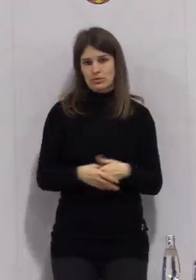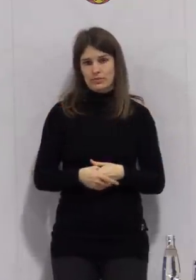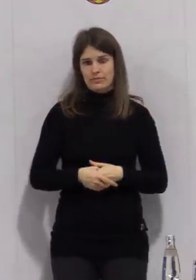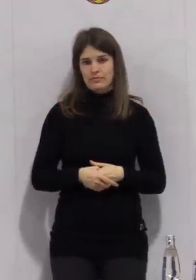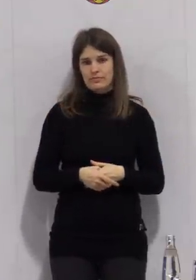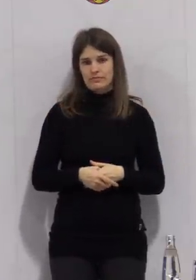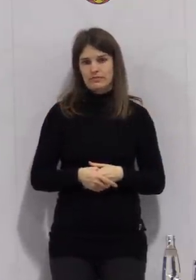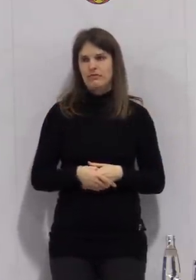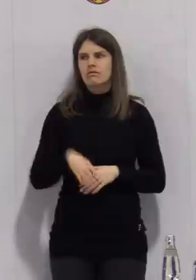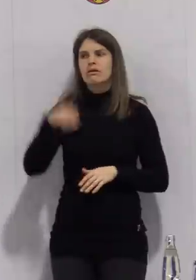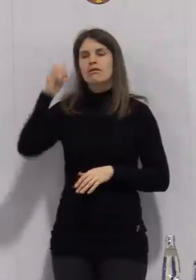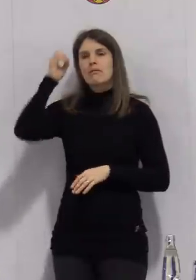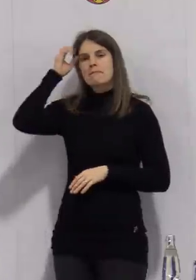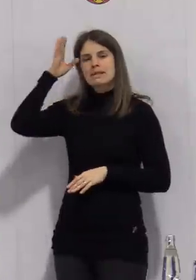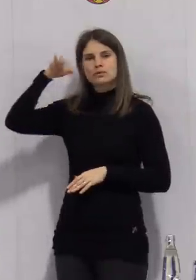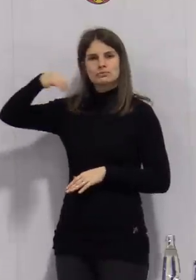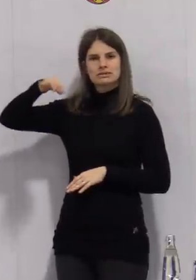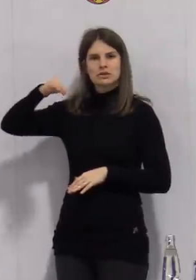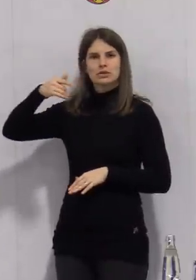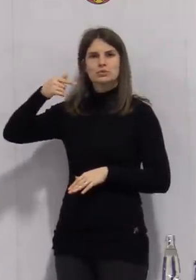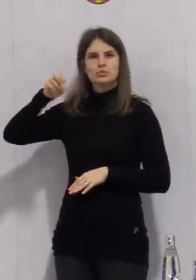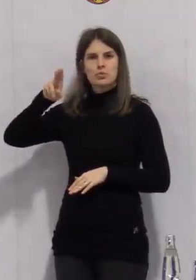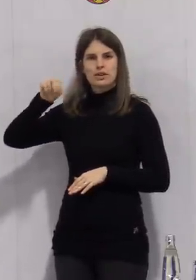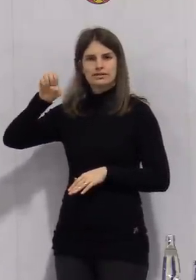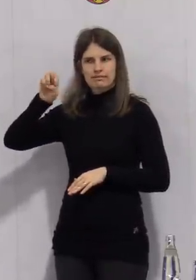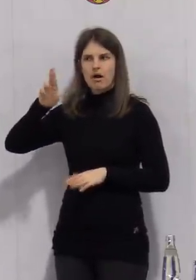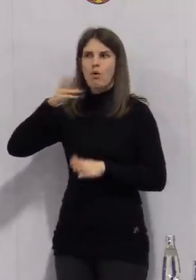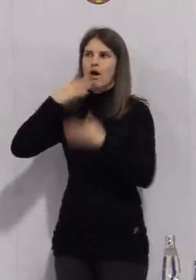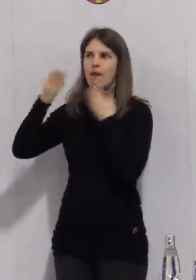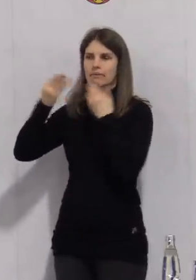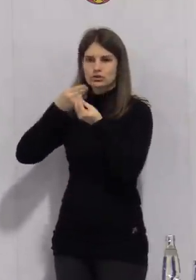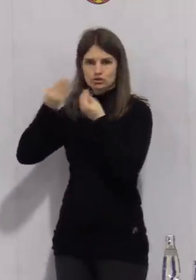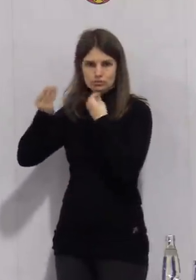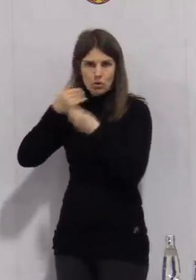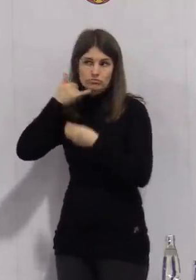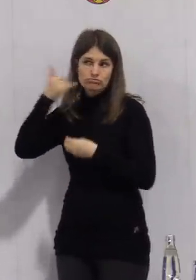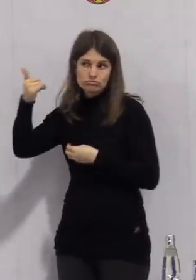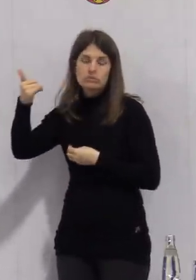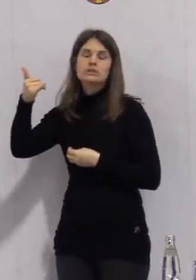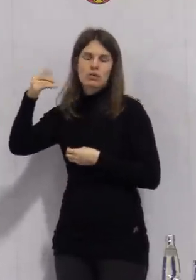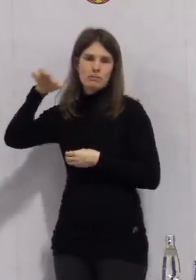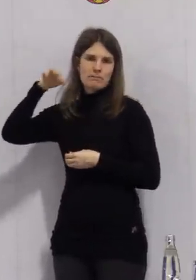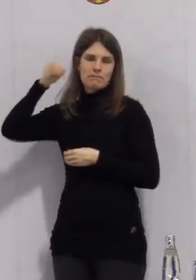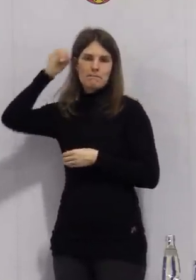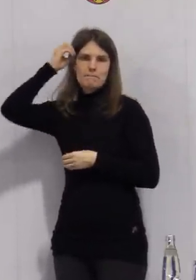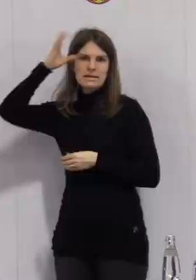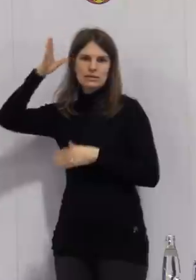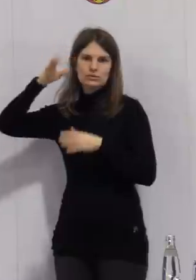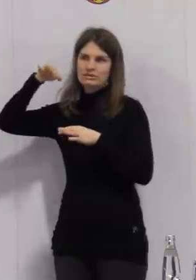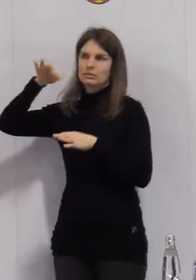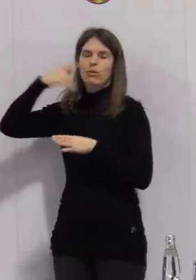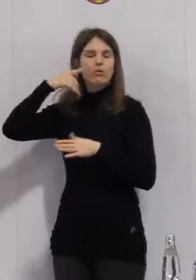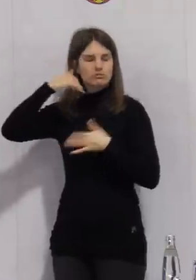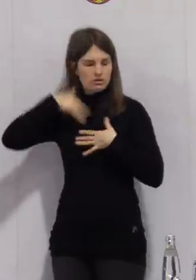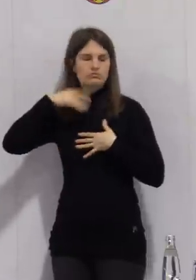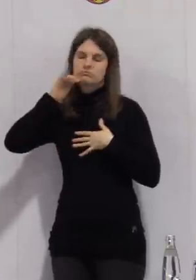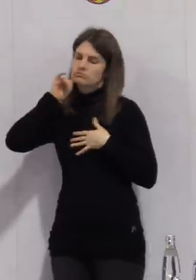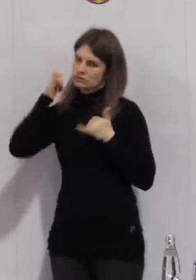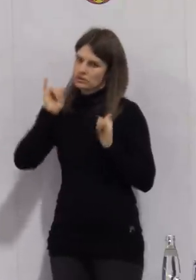Herrn Bildungsminister Thulner abgestimmt und das trifft auch im Bildungsministerium auf Zustimmung.